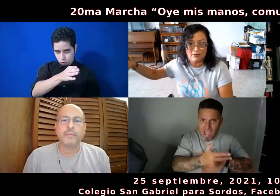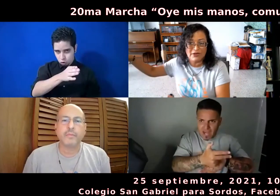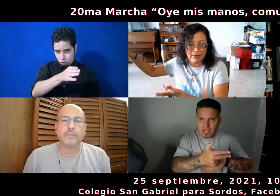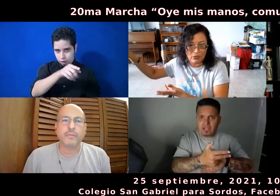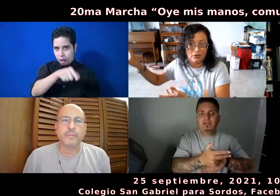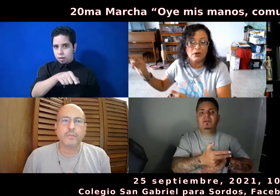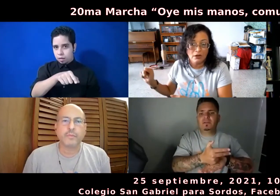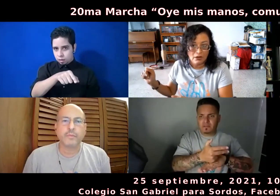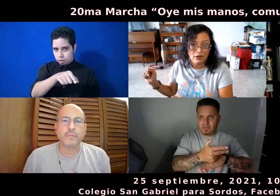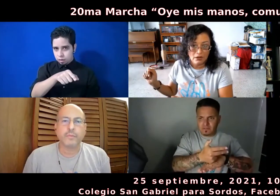llevamos...